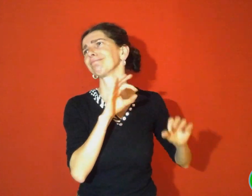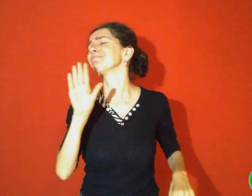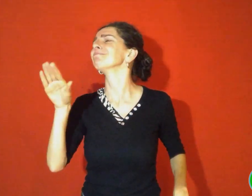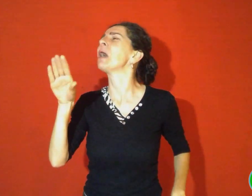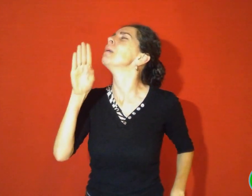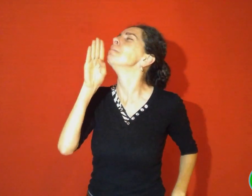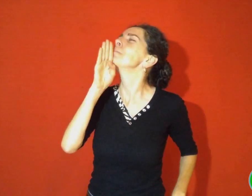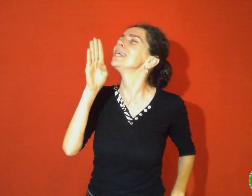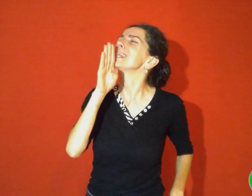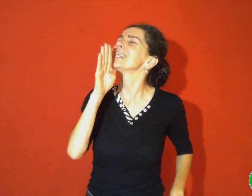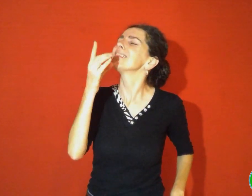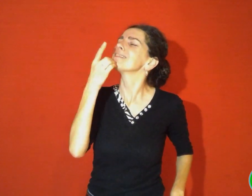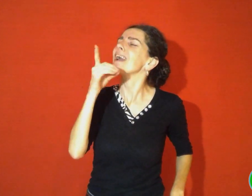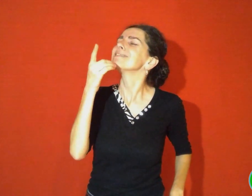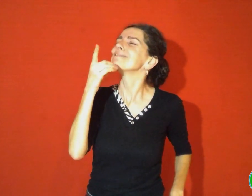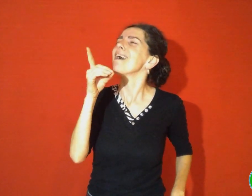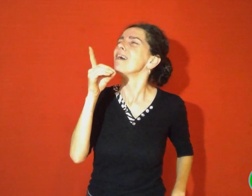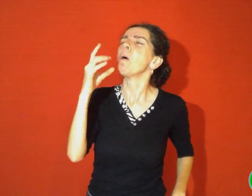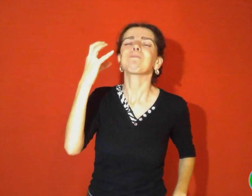J'ai dû manger trop de pommes au four à midi.